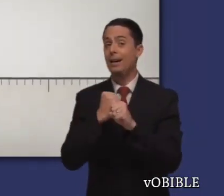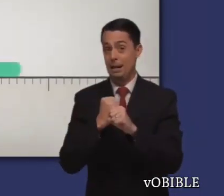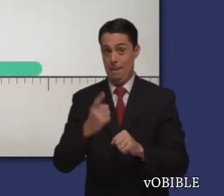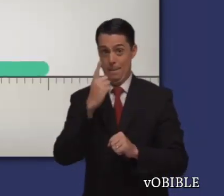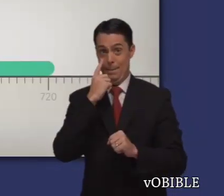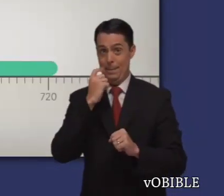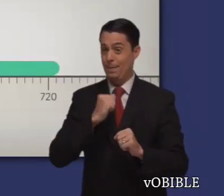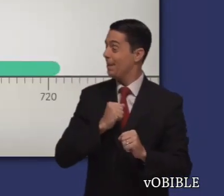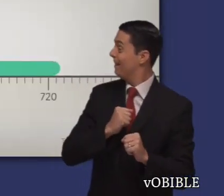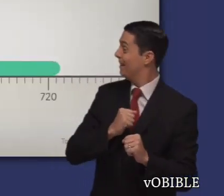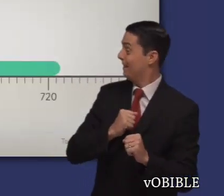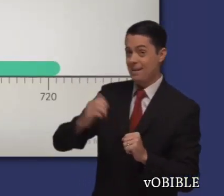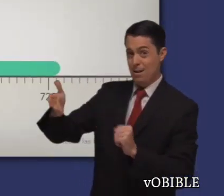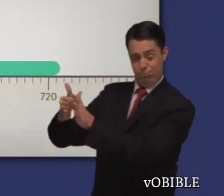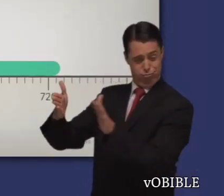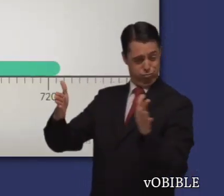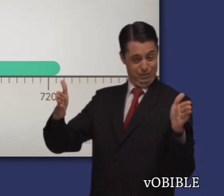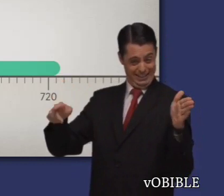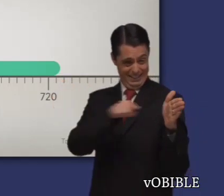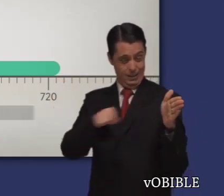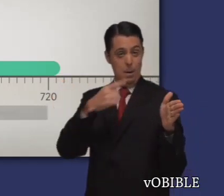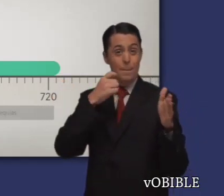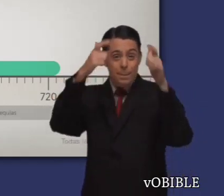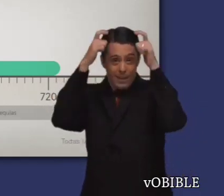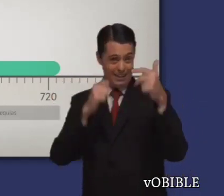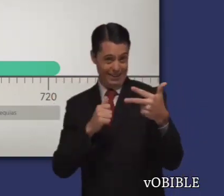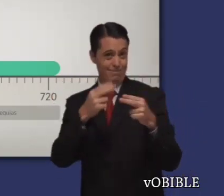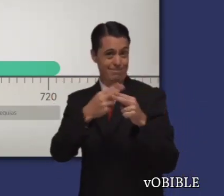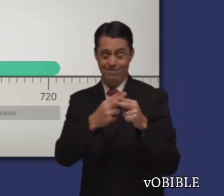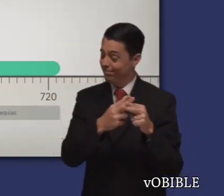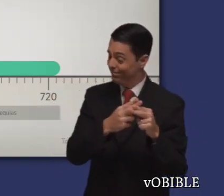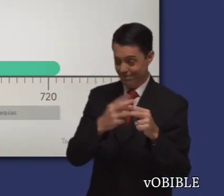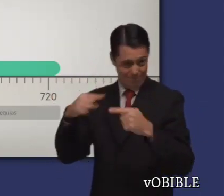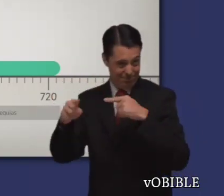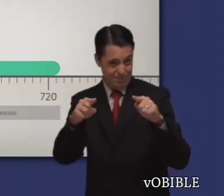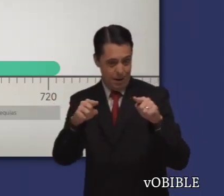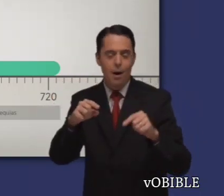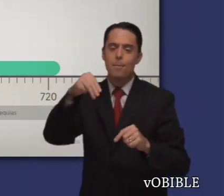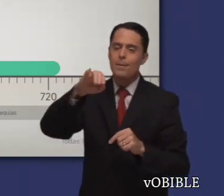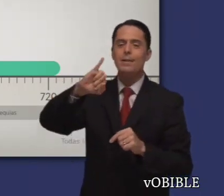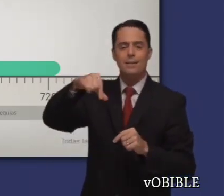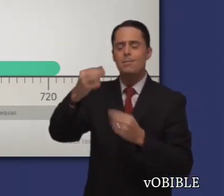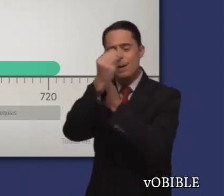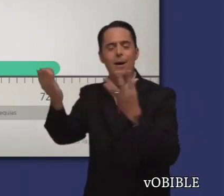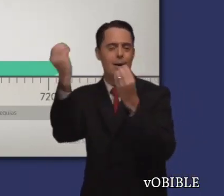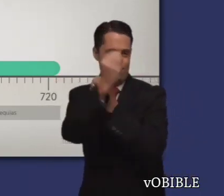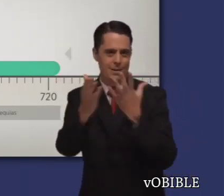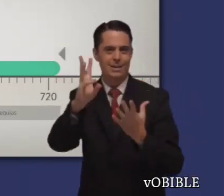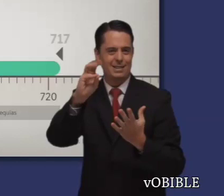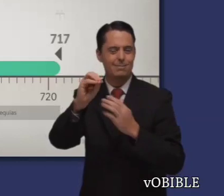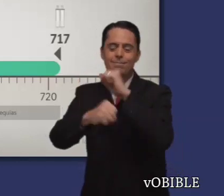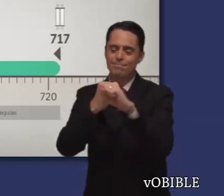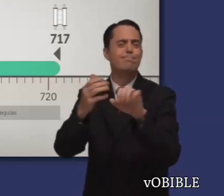Fue profeta unos 60 años, durante los reinados de Jotán, Acaz y Ezequías, reyes de Judá.